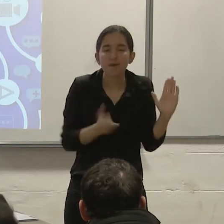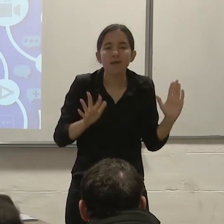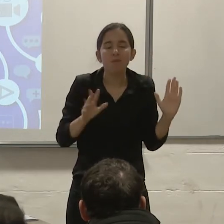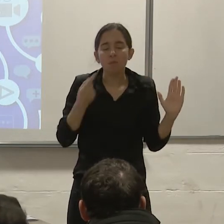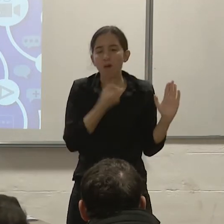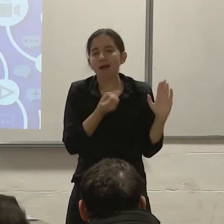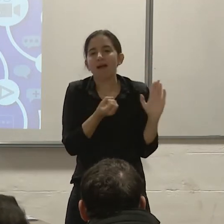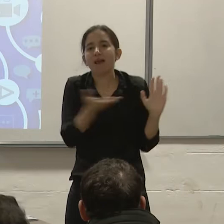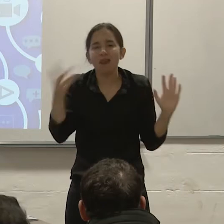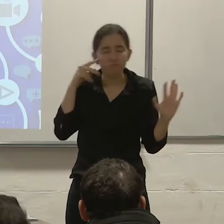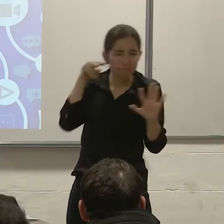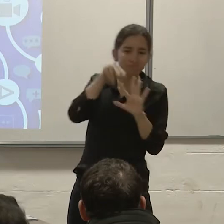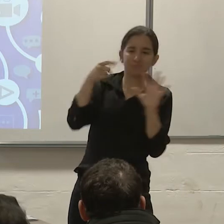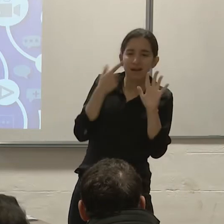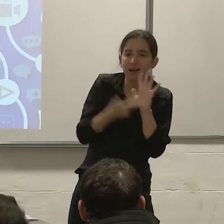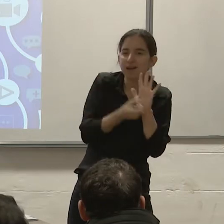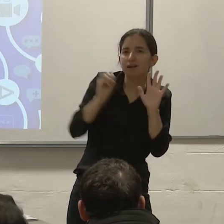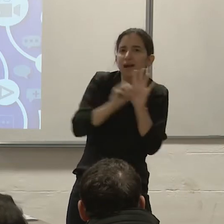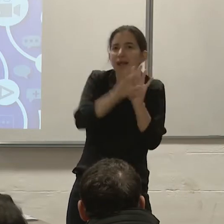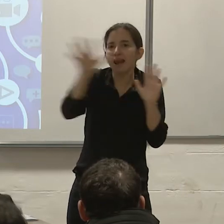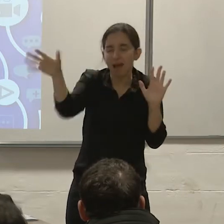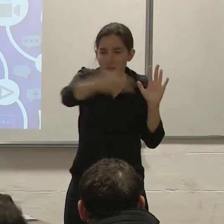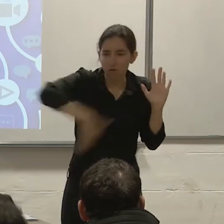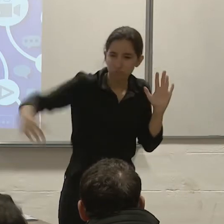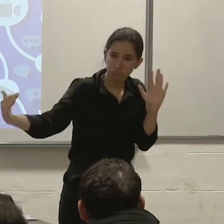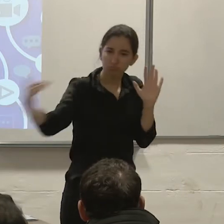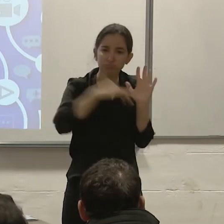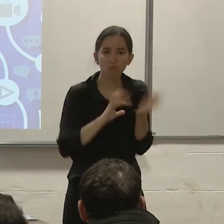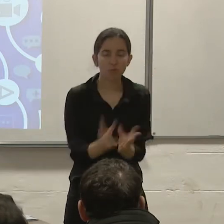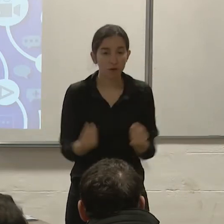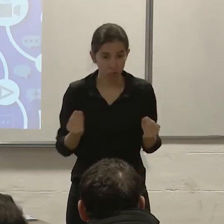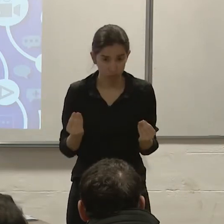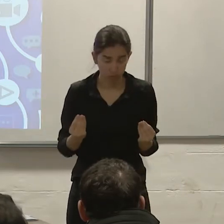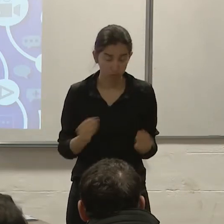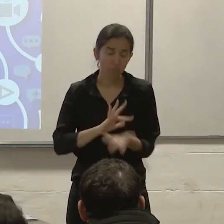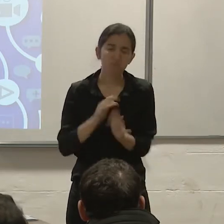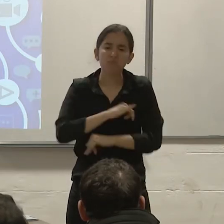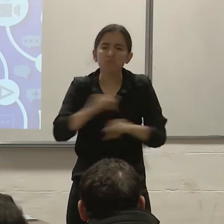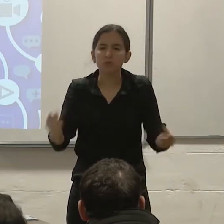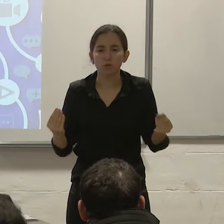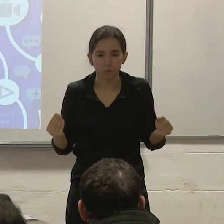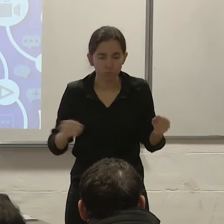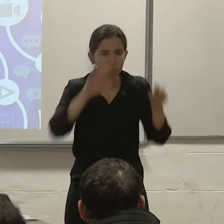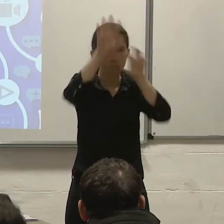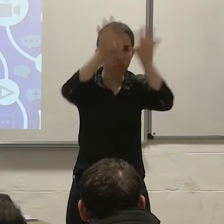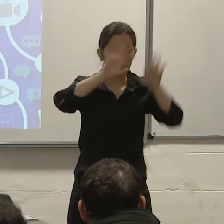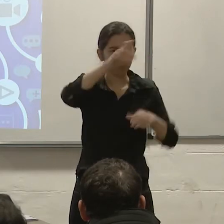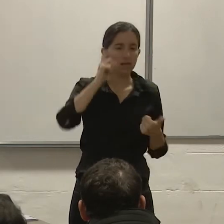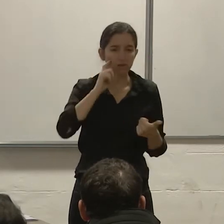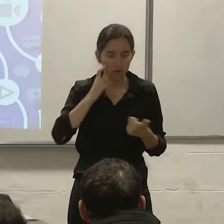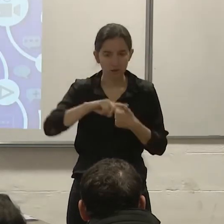Esta convocatoria estuvo dirigida a todas las personas, instituciones y organizaciones interesadas de las provincias de Entre Ríos,